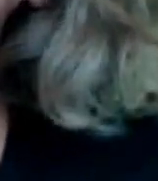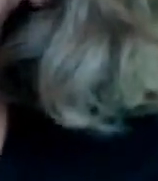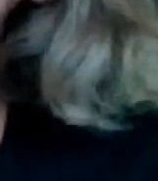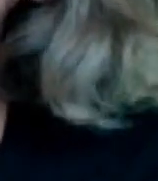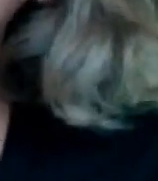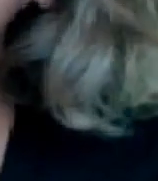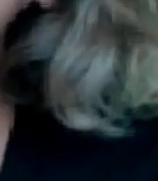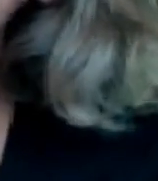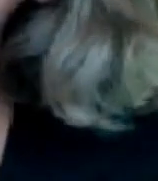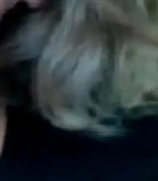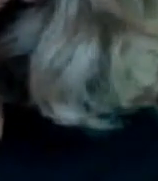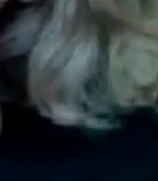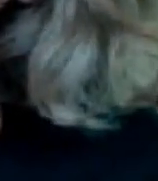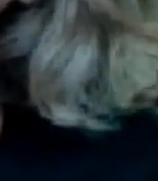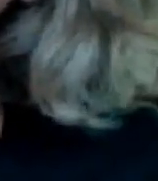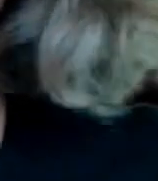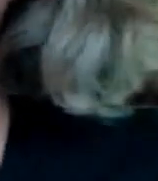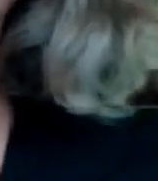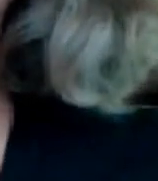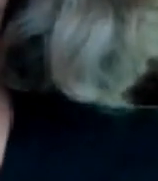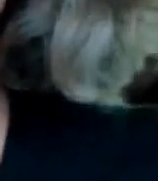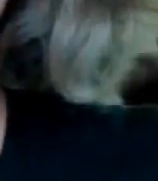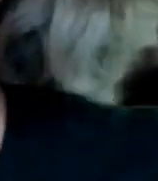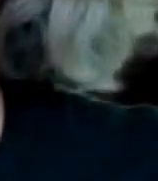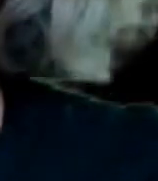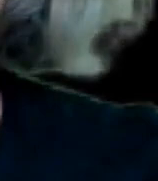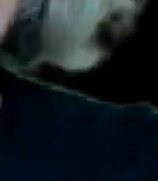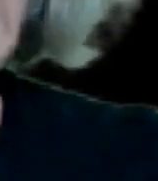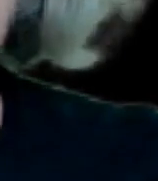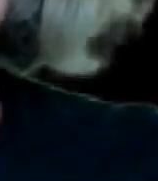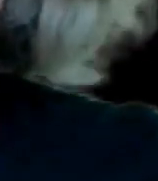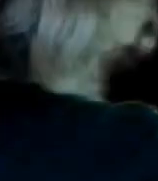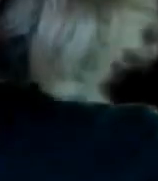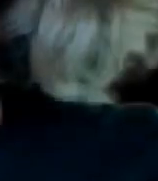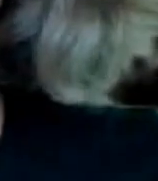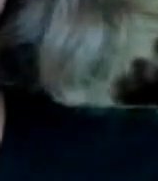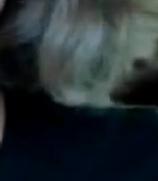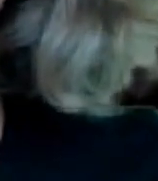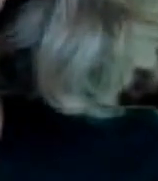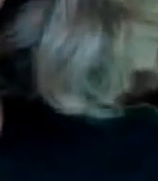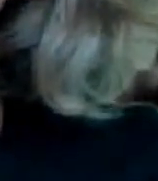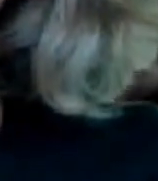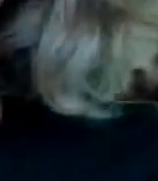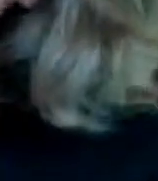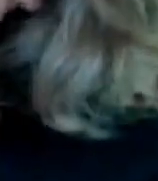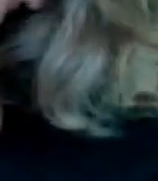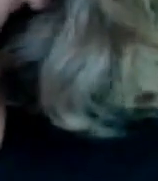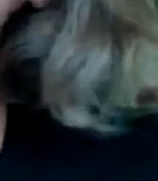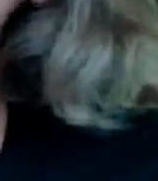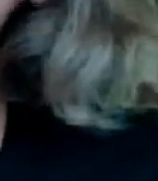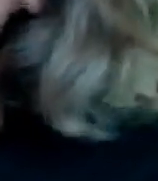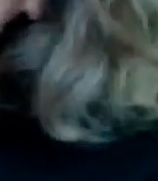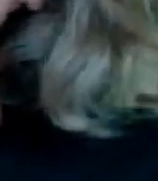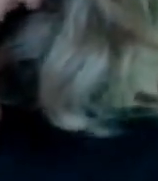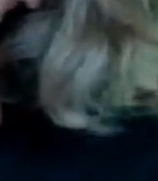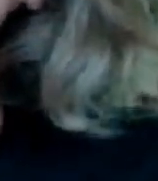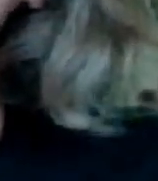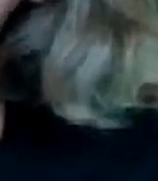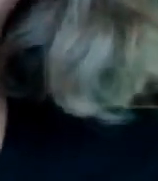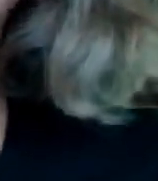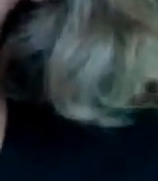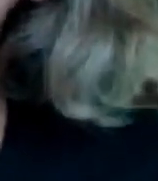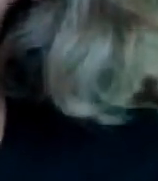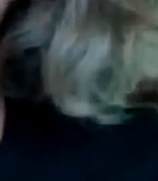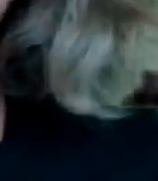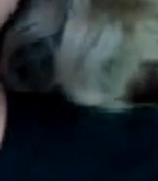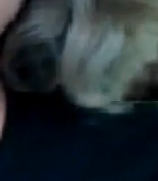yo veo De Por mi lado Lo que Lo que estoy viendo Por este lado De los estados unidos Pero yo creo que Yo estoy haciendo Mi